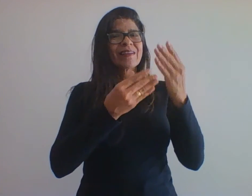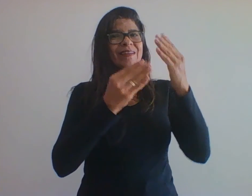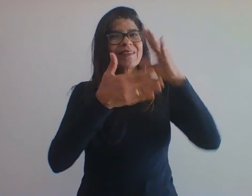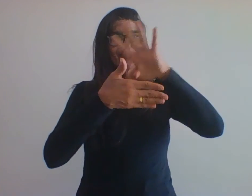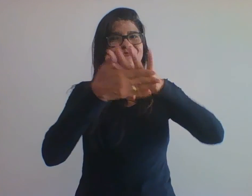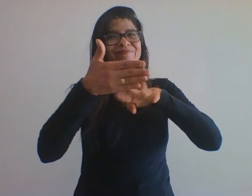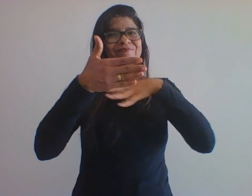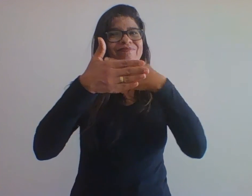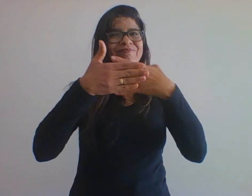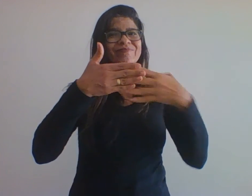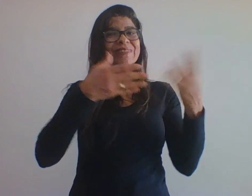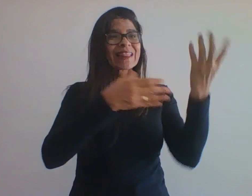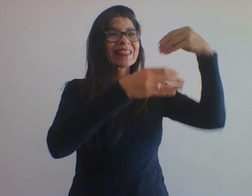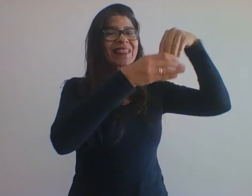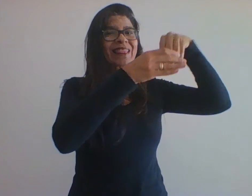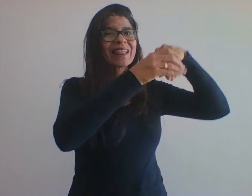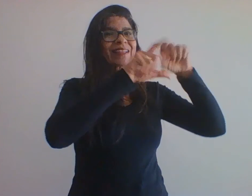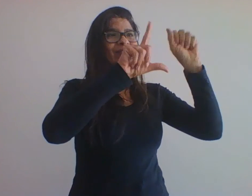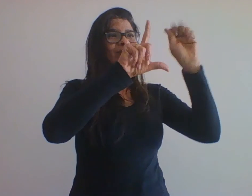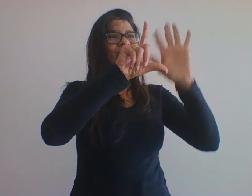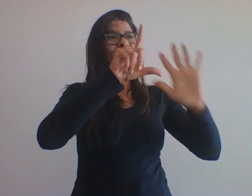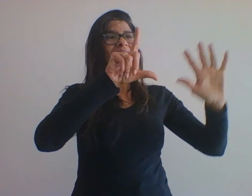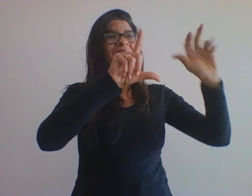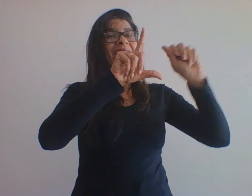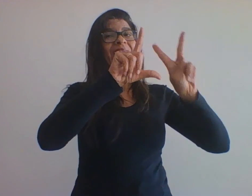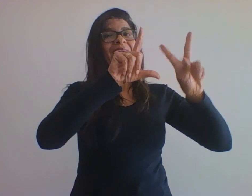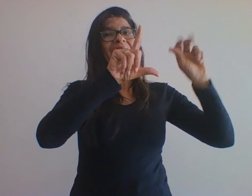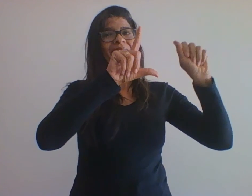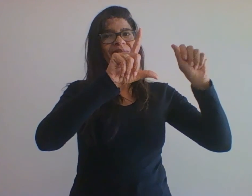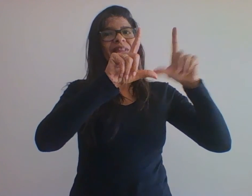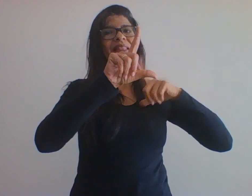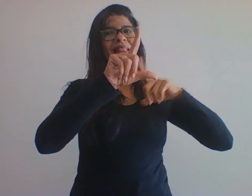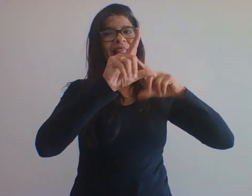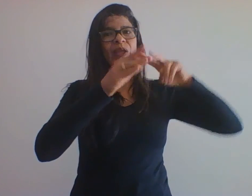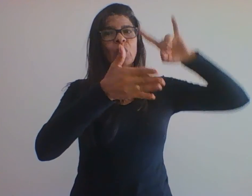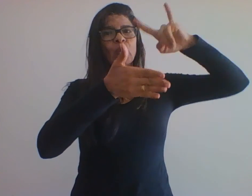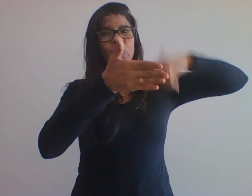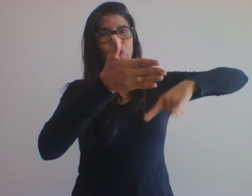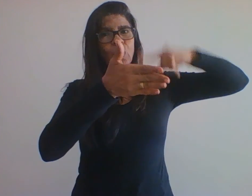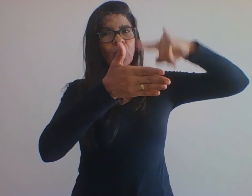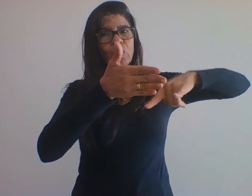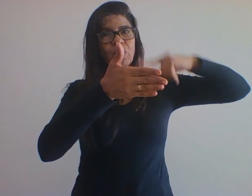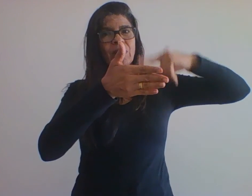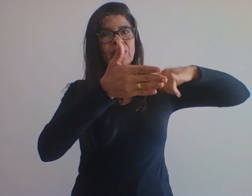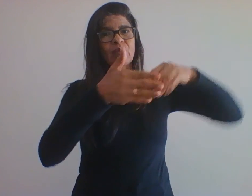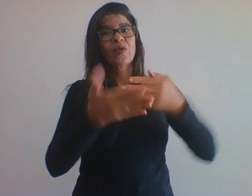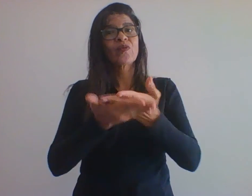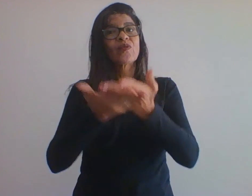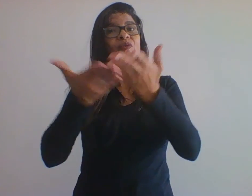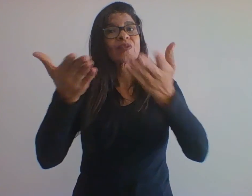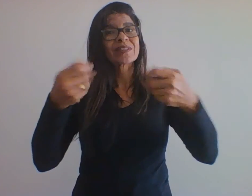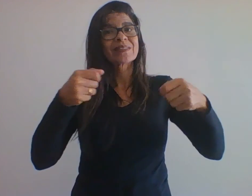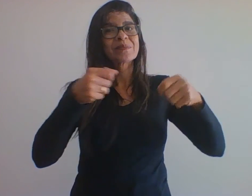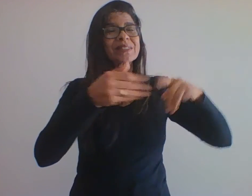A leitura desse documento é essencial. É muito importante que os senhores participem dos fóruns,